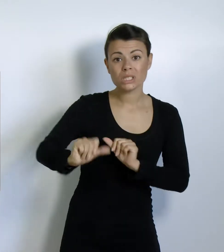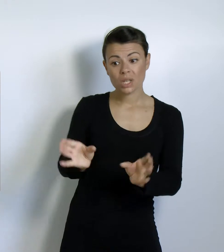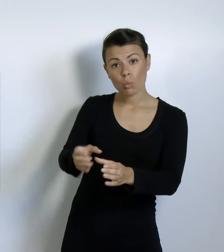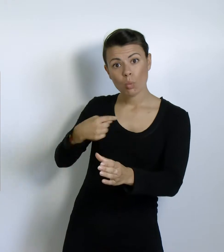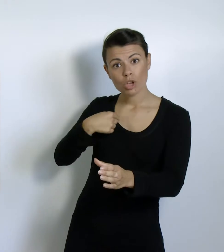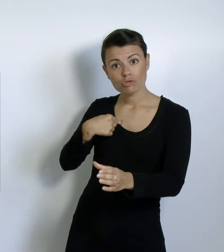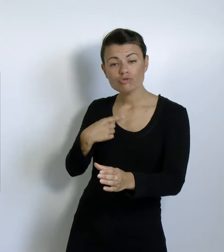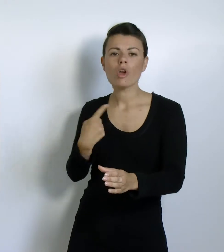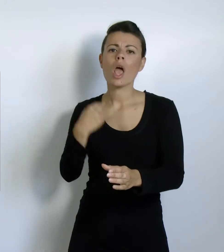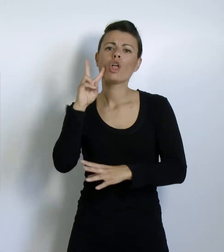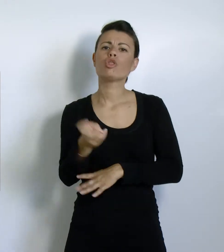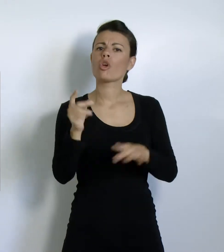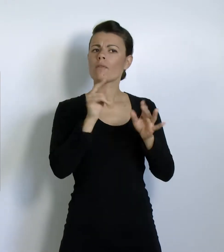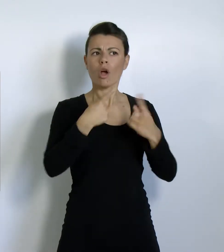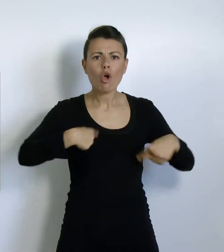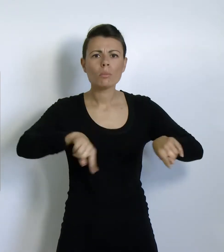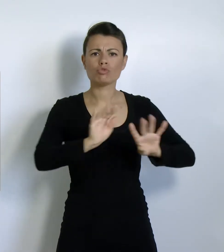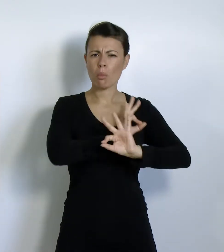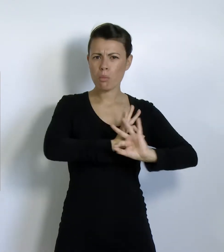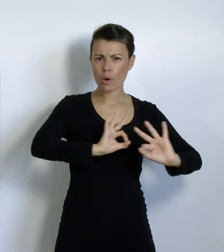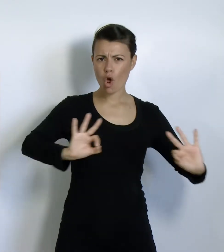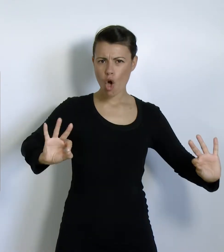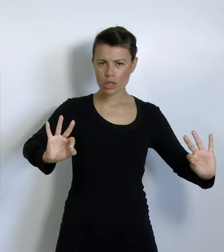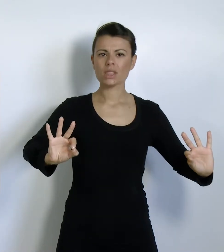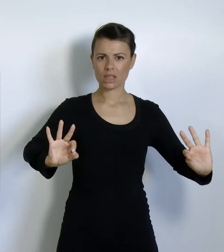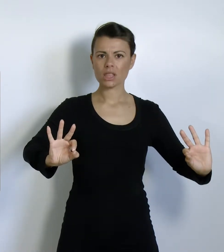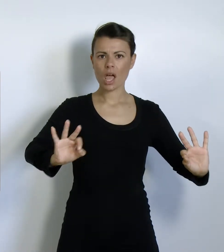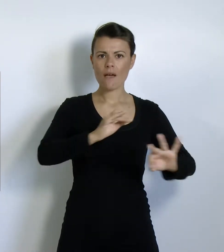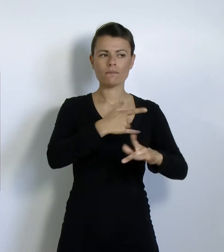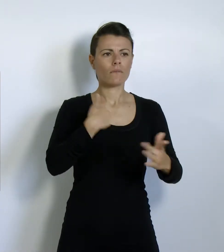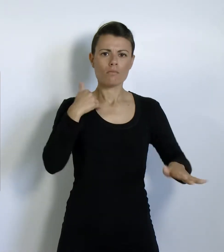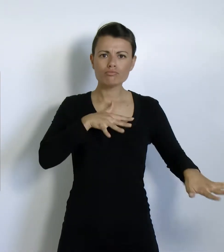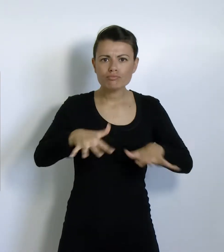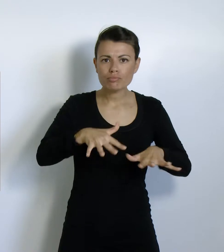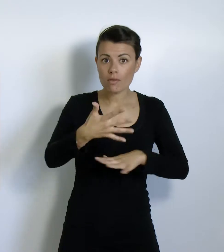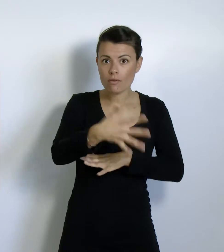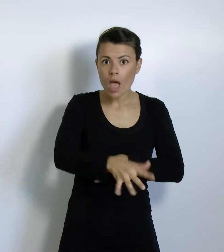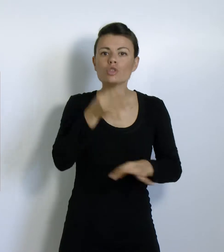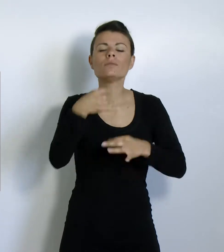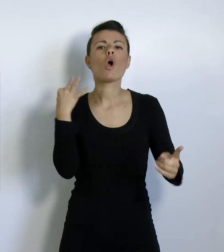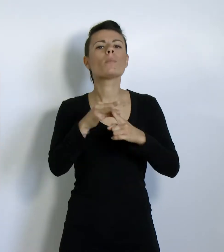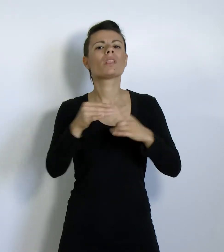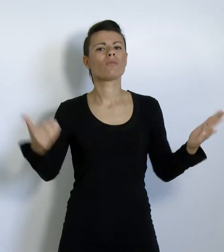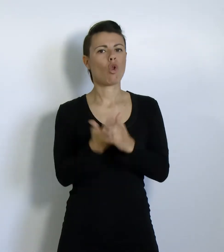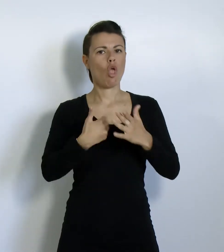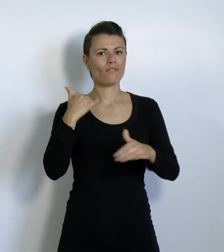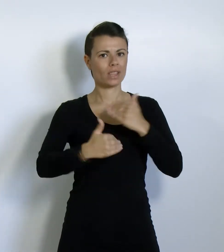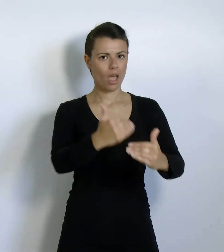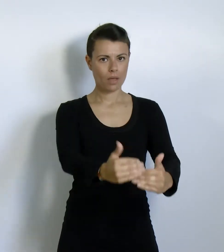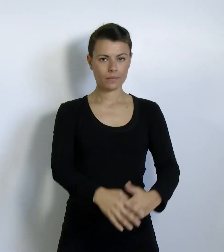commissione già collaudata, già pronta a fare cose nuove.